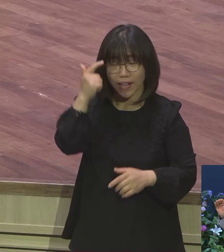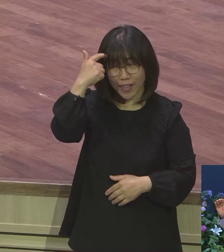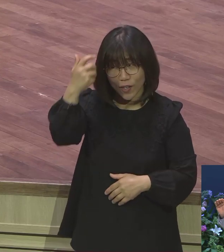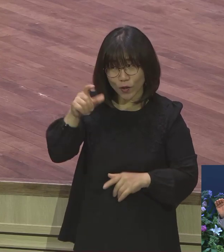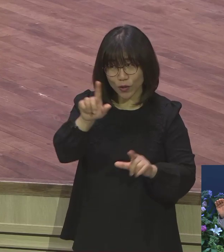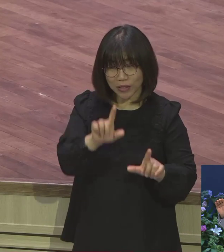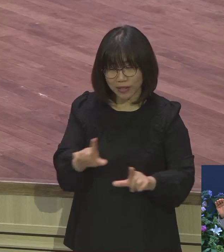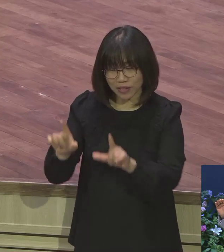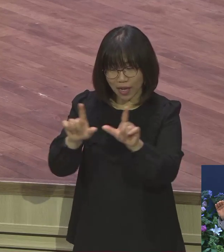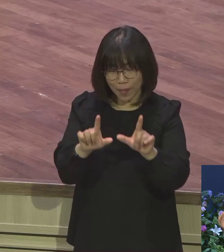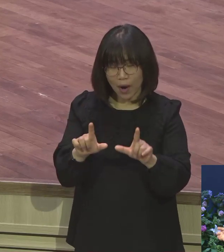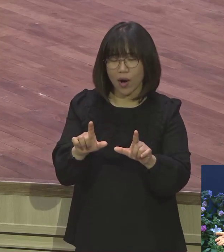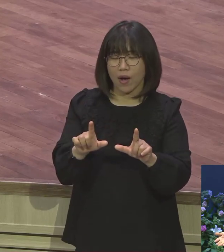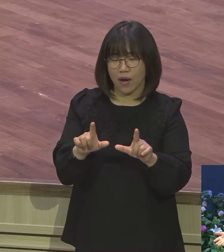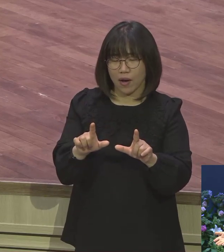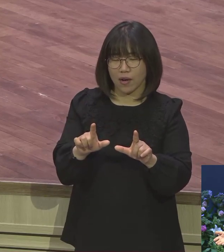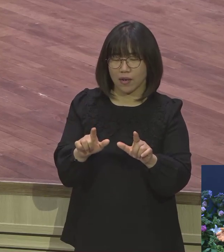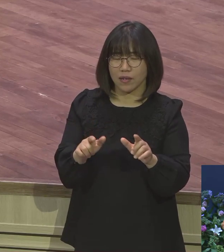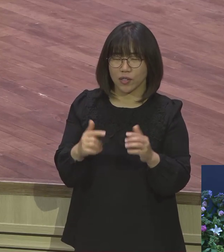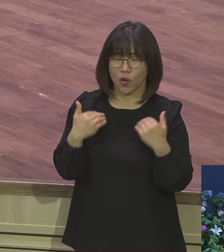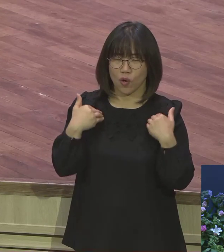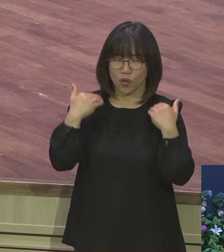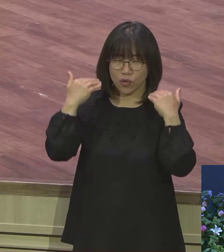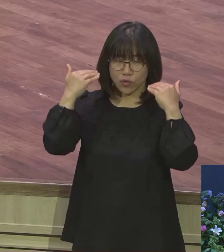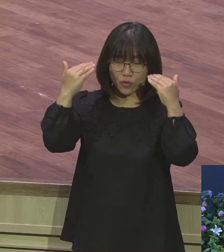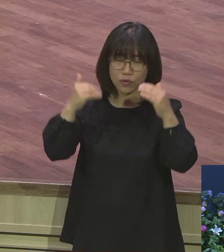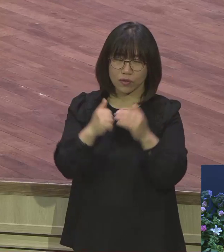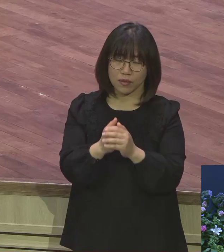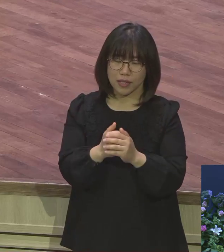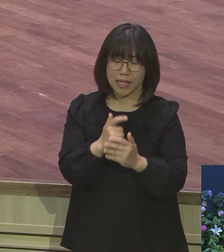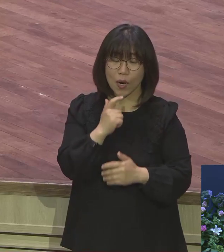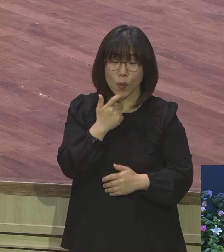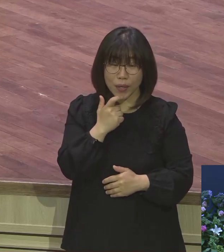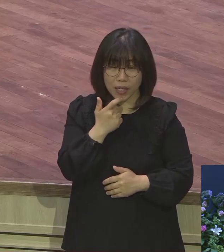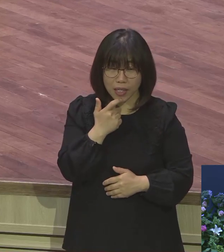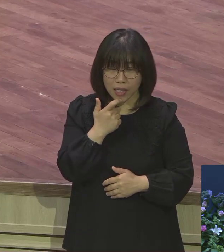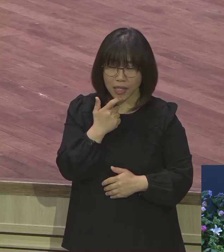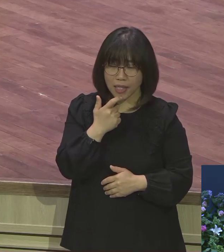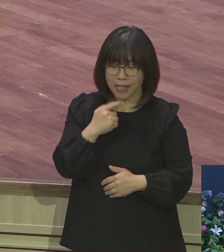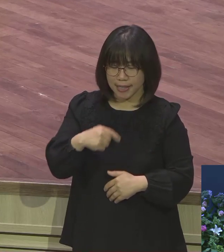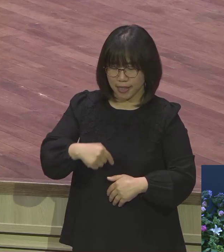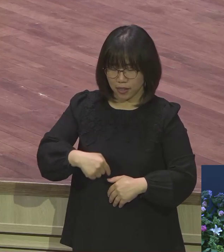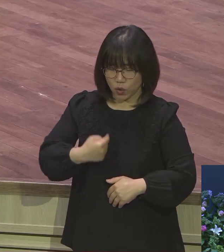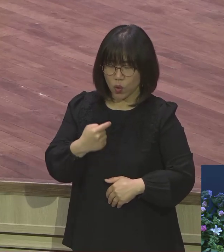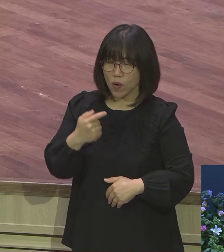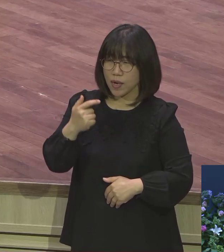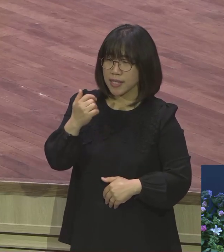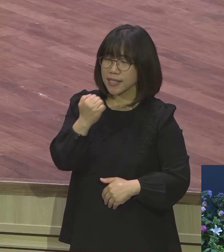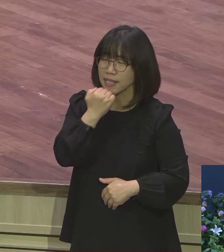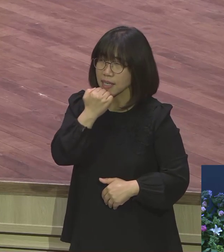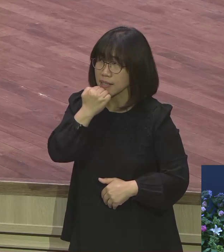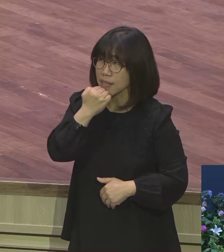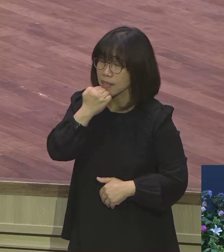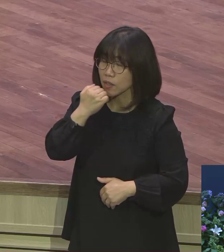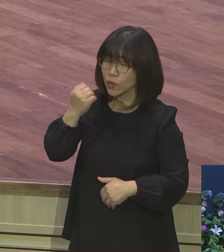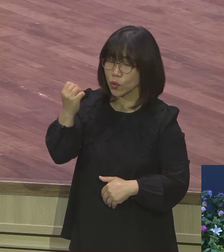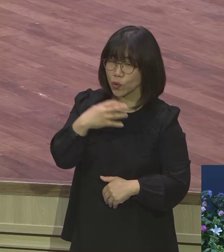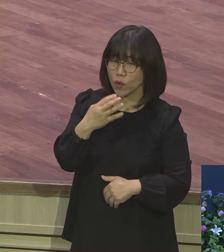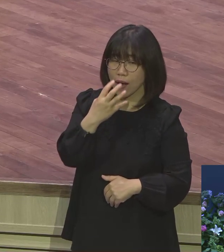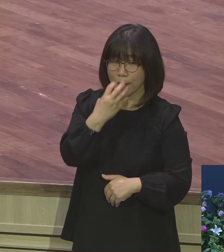겁니다 11조 말했습니까 본인이 스스로 고백하자 아버지한테 다 배운 거거든 할아버지 때부터 어떻게 하는 걸 다 배웠기